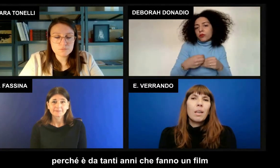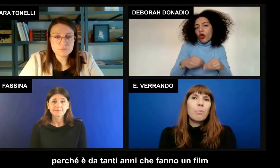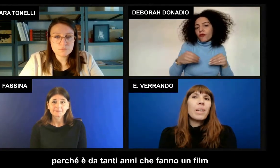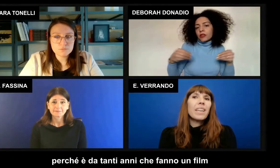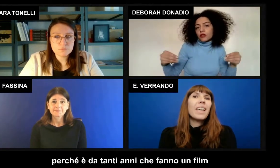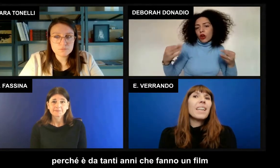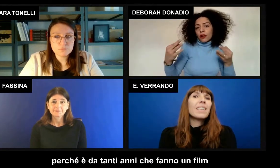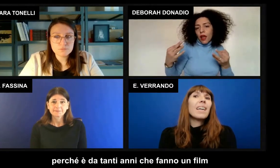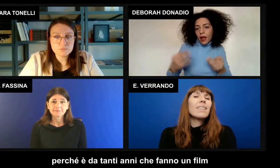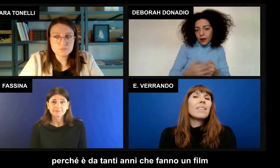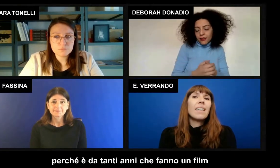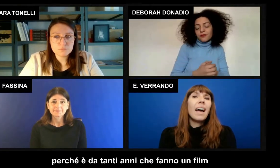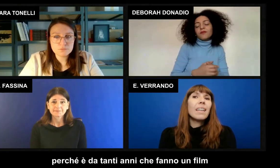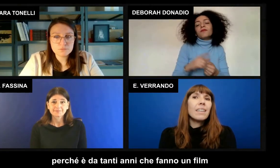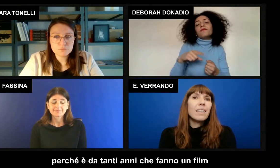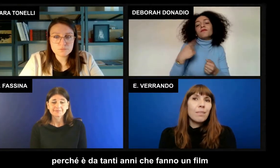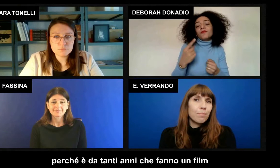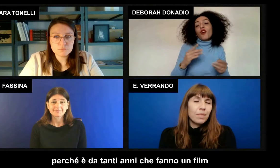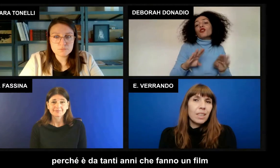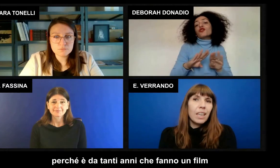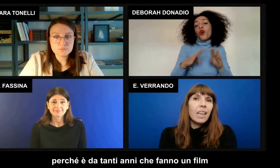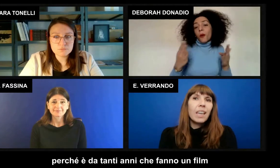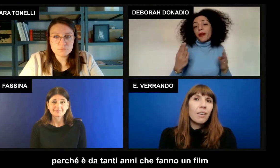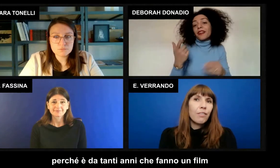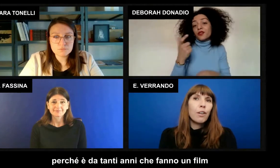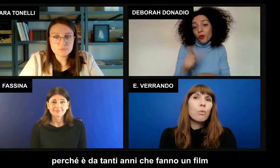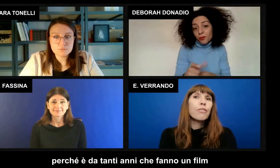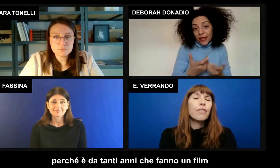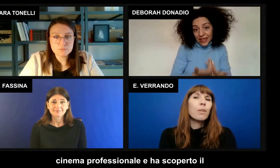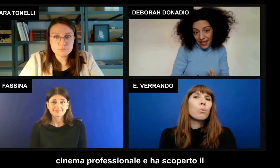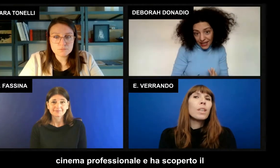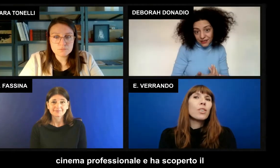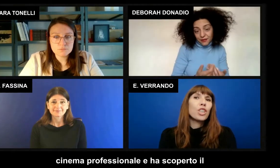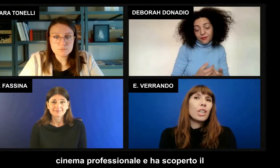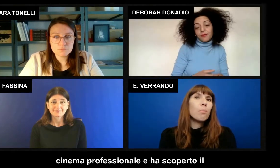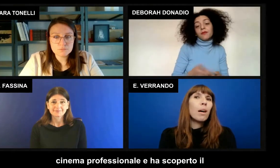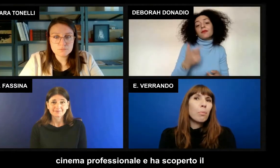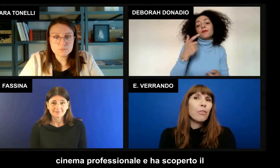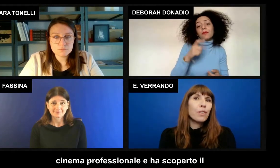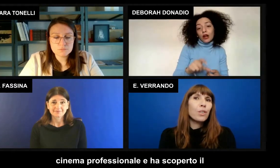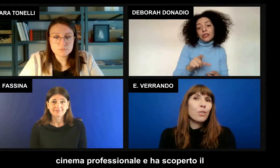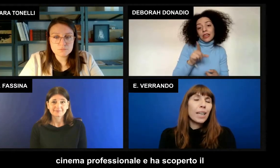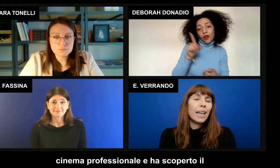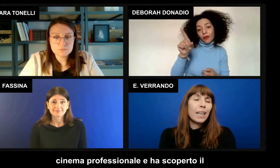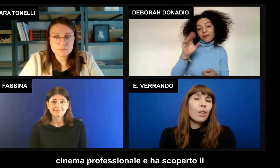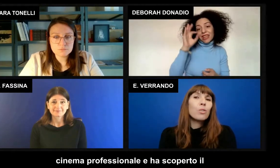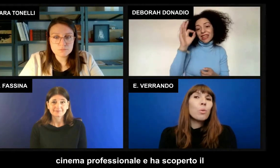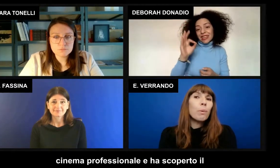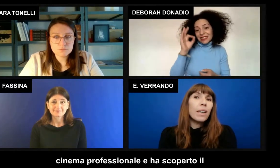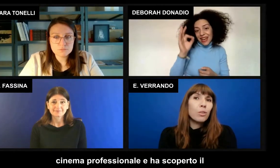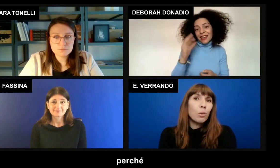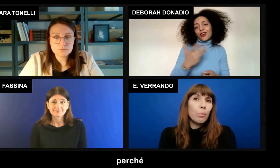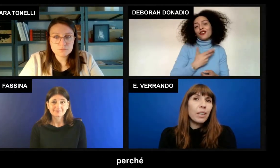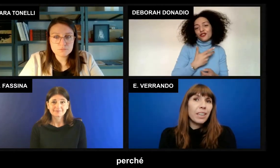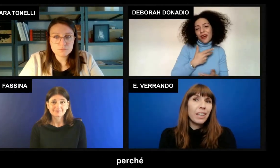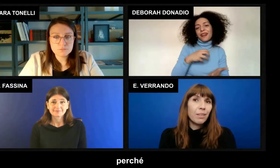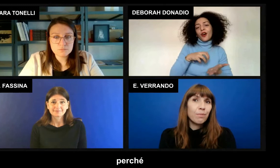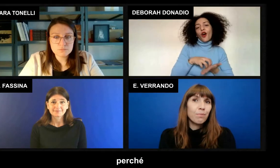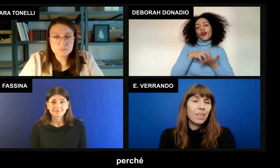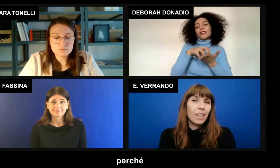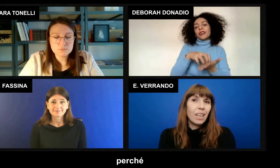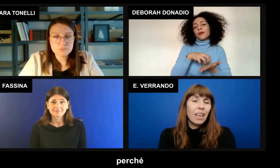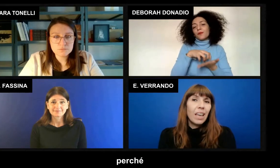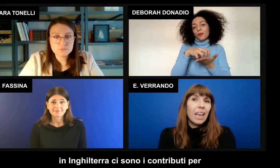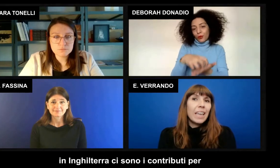Perché è da tanti anni che fanno un cinema professionale. E ho scoperto il perché.